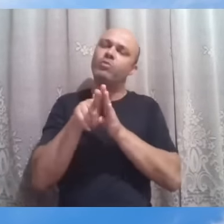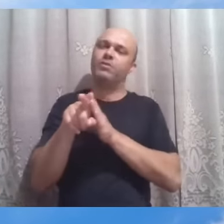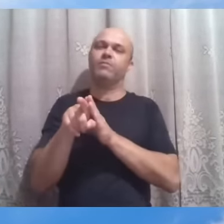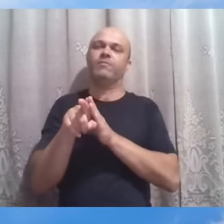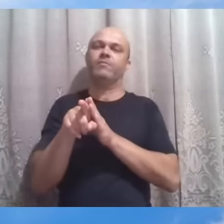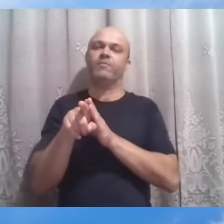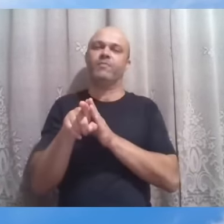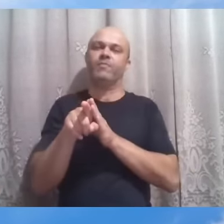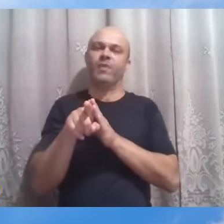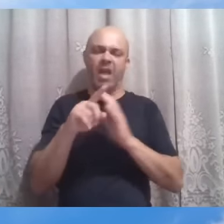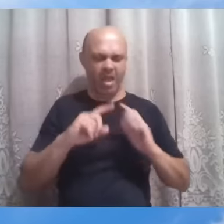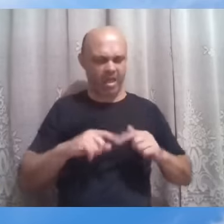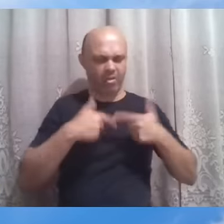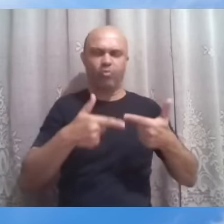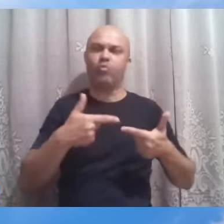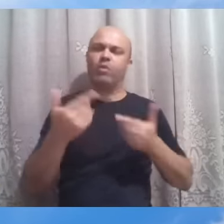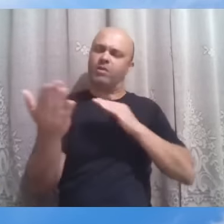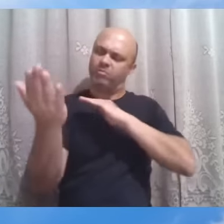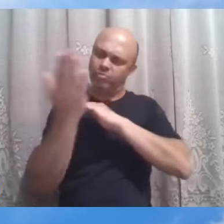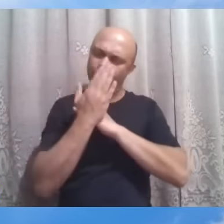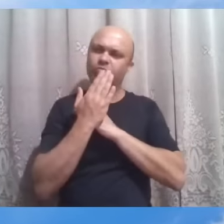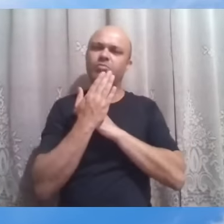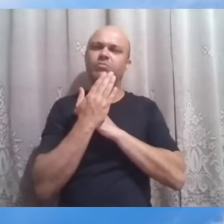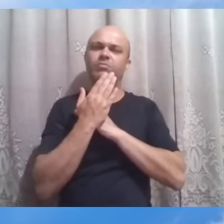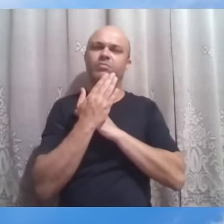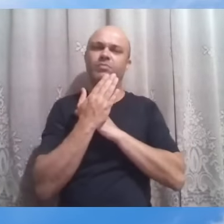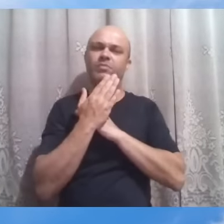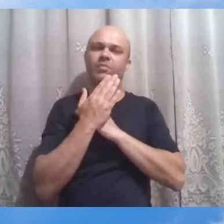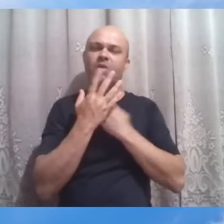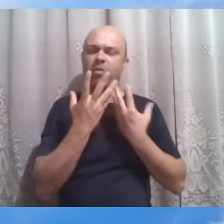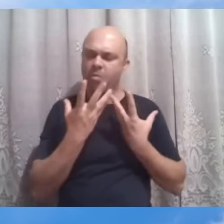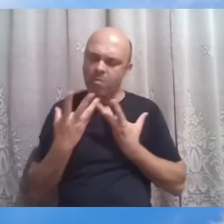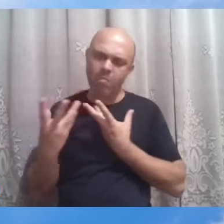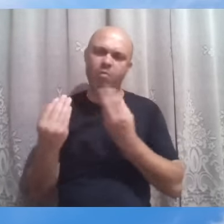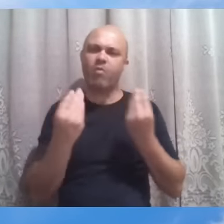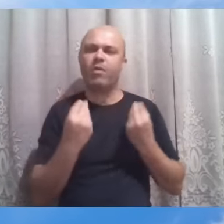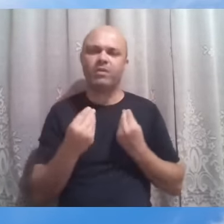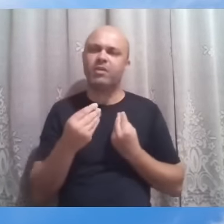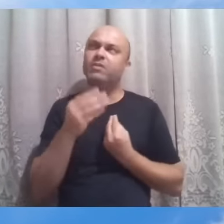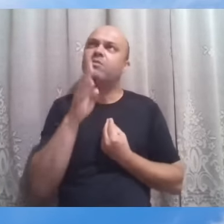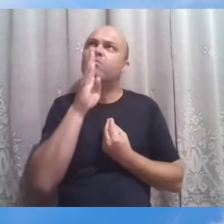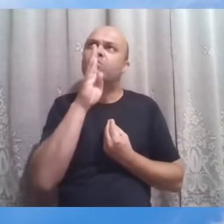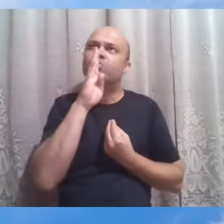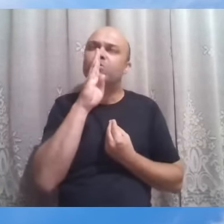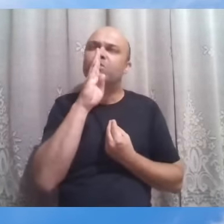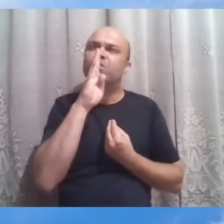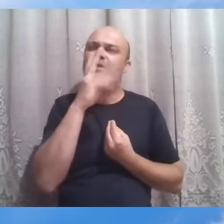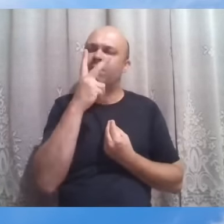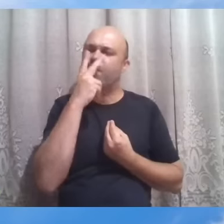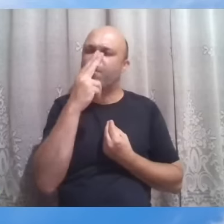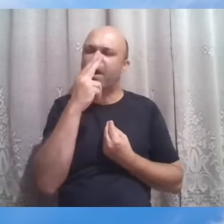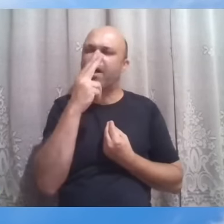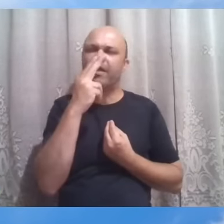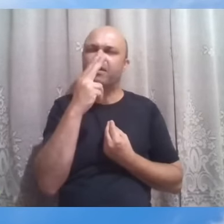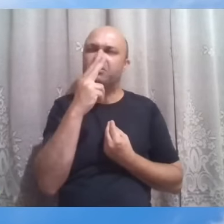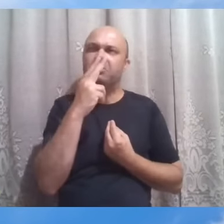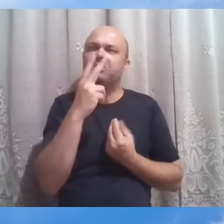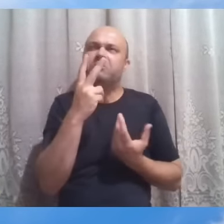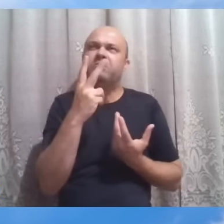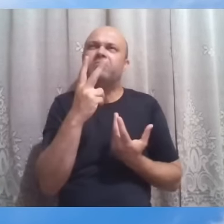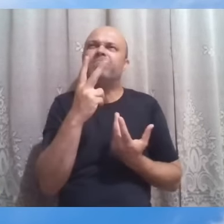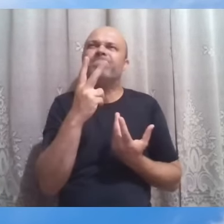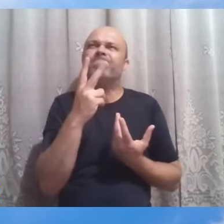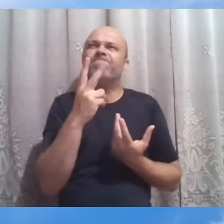atuam em nosso auxílio. Quantas vezes, com um silêncio aparentemente ensurdecedor, uma